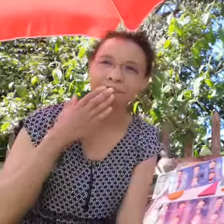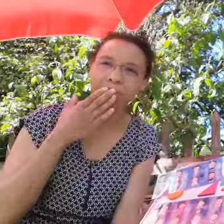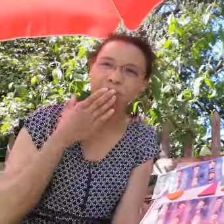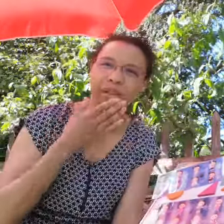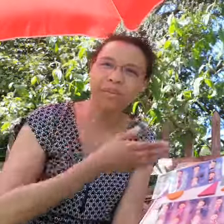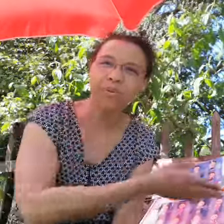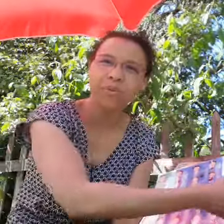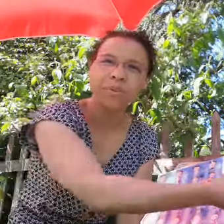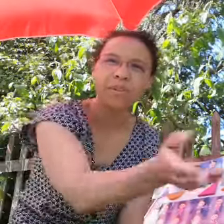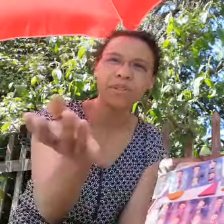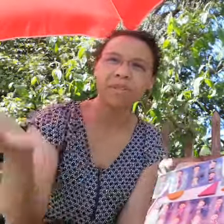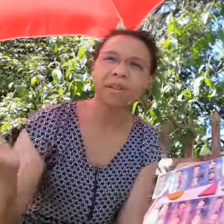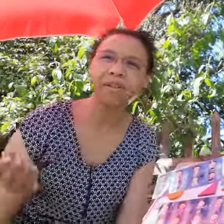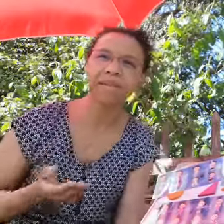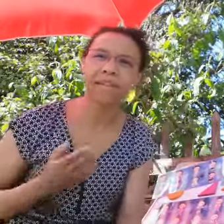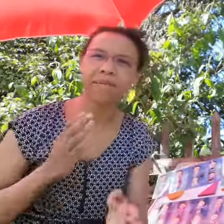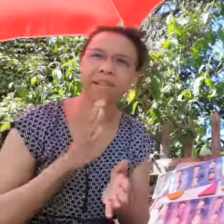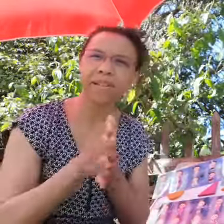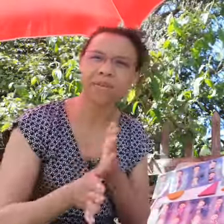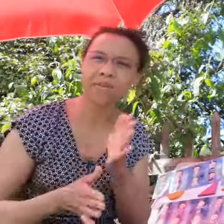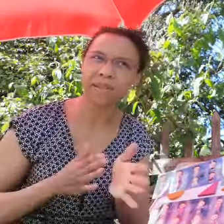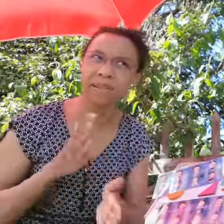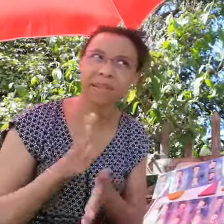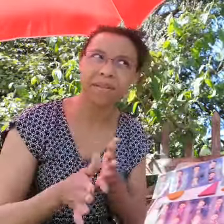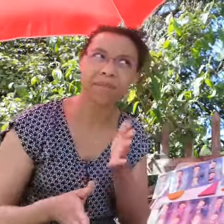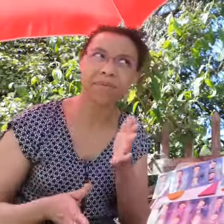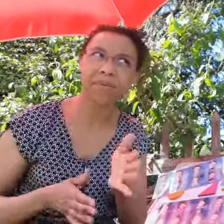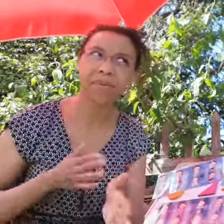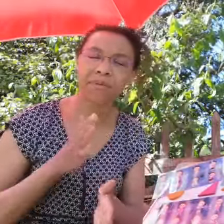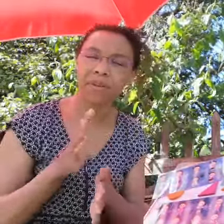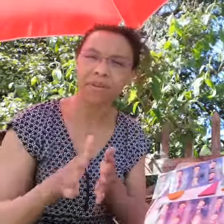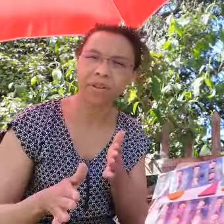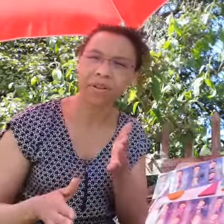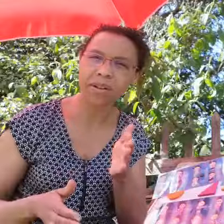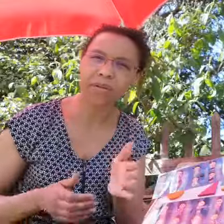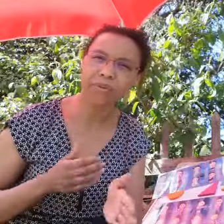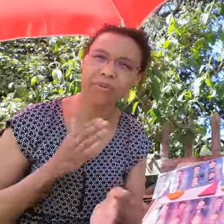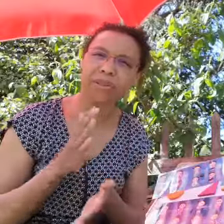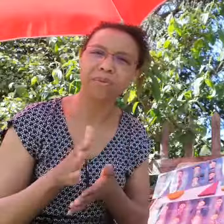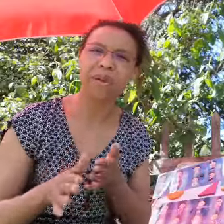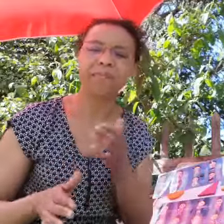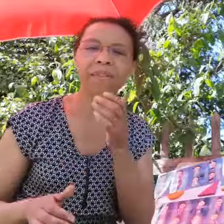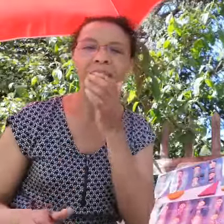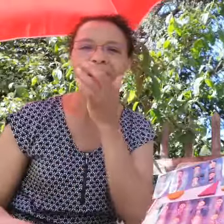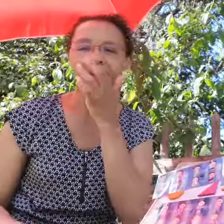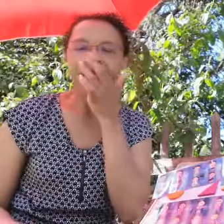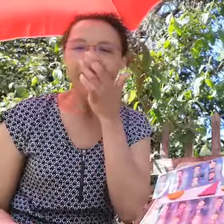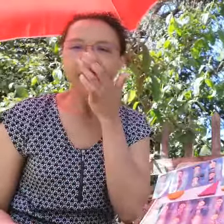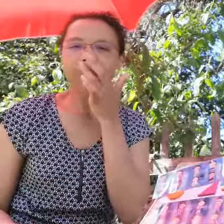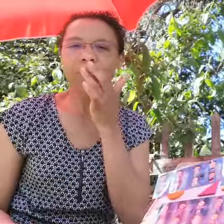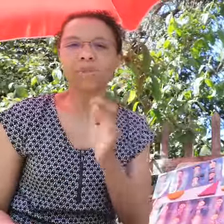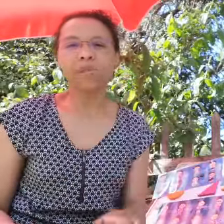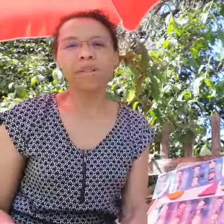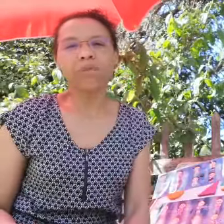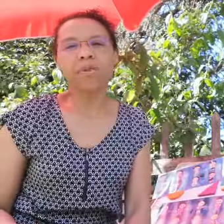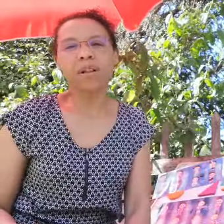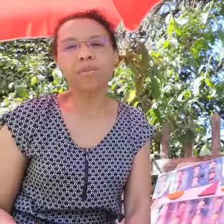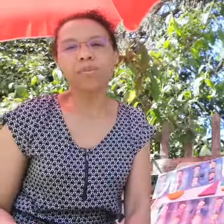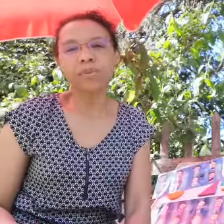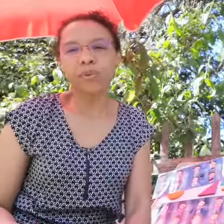bonjour à tous j'espère que vous allez bien que vous signez avec vos enfants encore et que vous continuez et aujourd'hui nous allons voir plusieurs